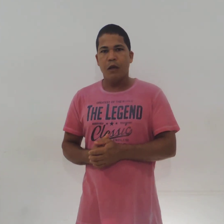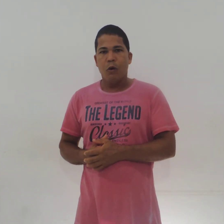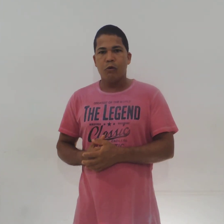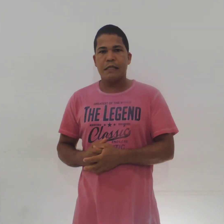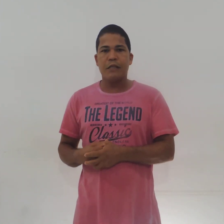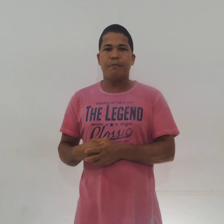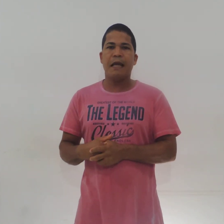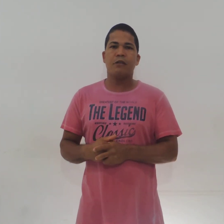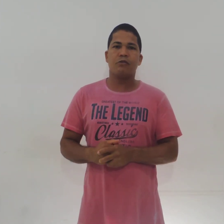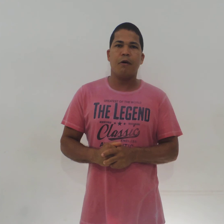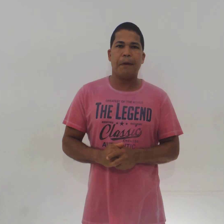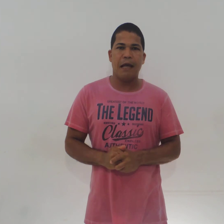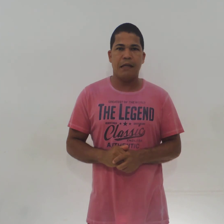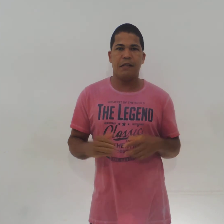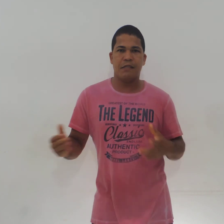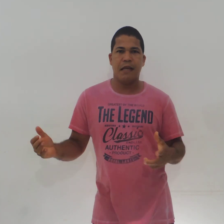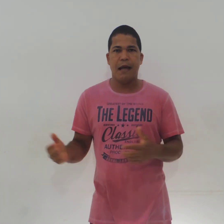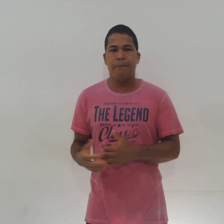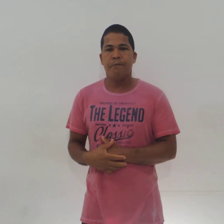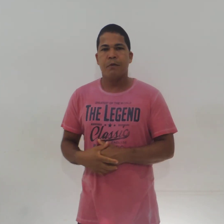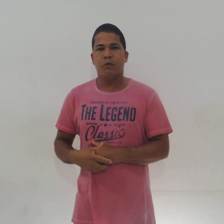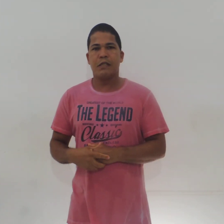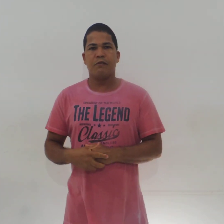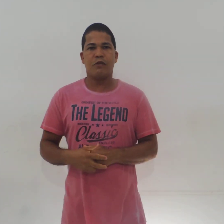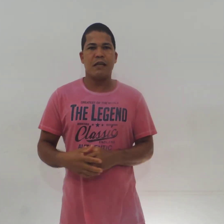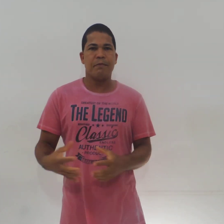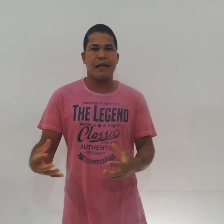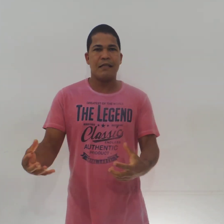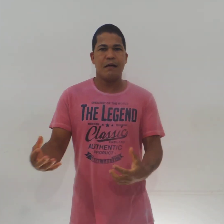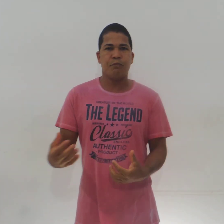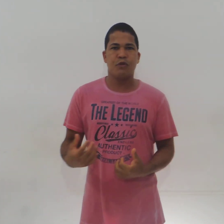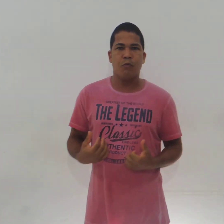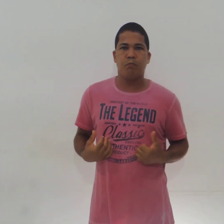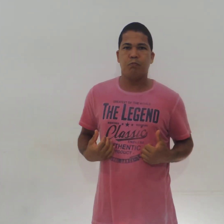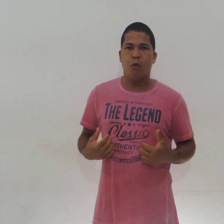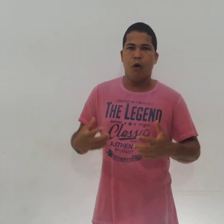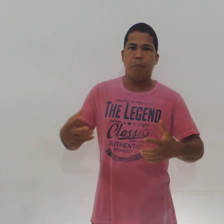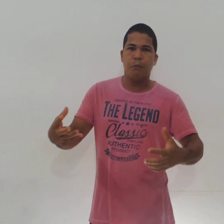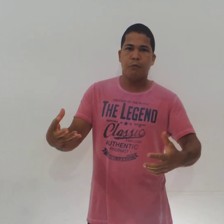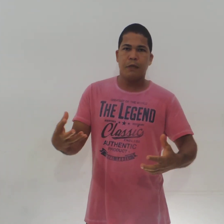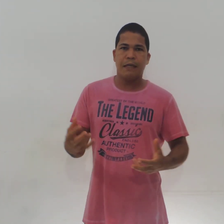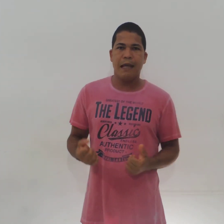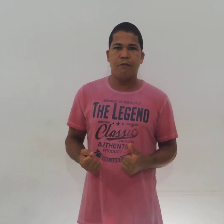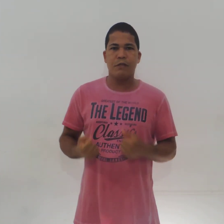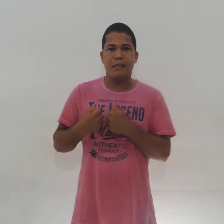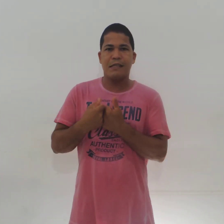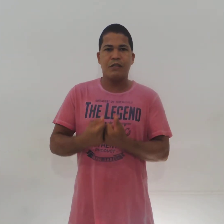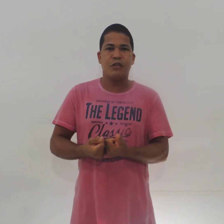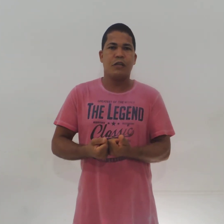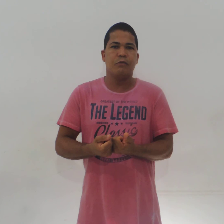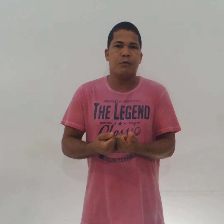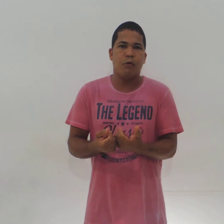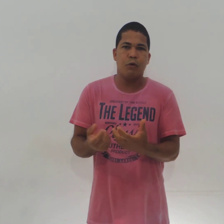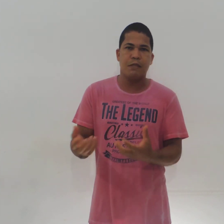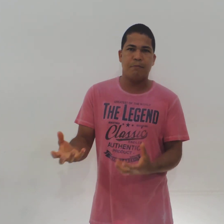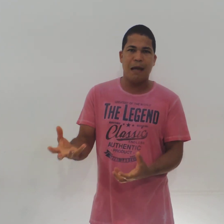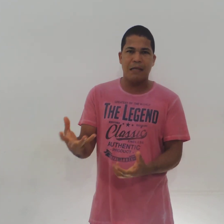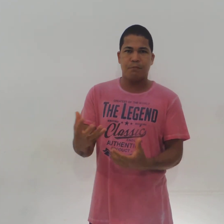O sentimento, só para iniciar, vocês vão sempre trazer para o seu corpo, que é você sentindo. É uma coisa mais